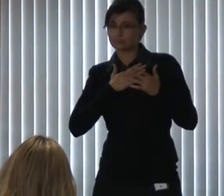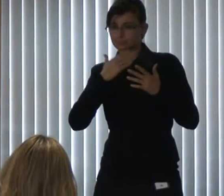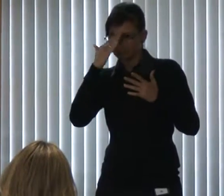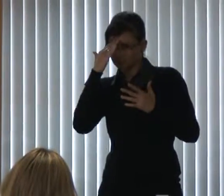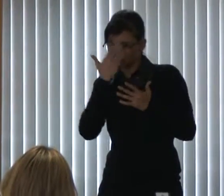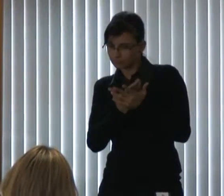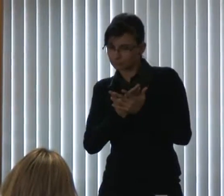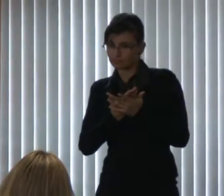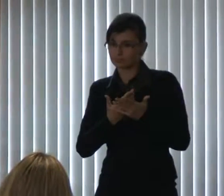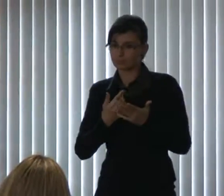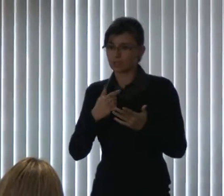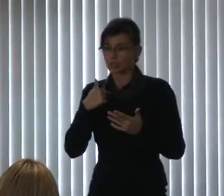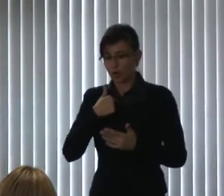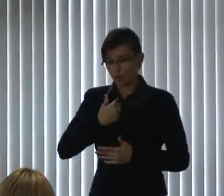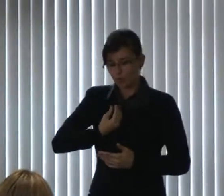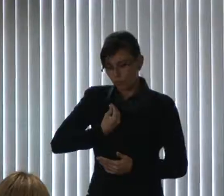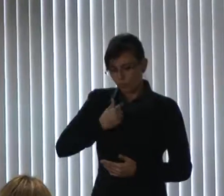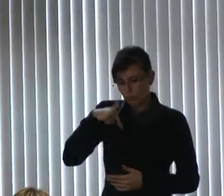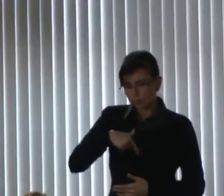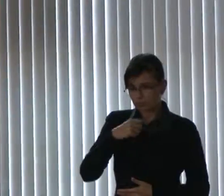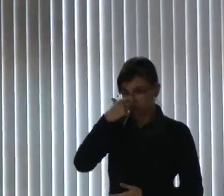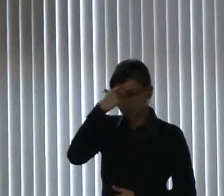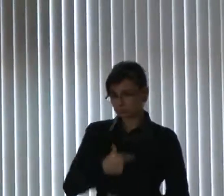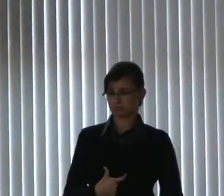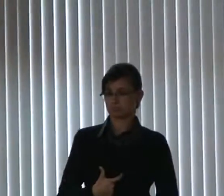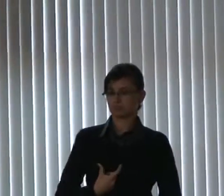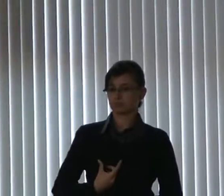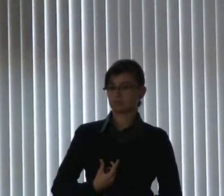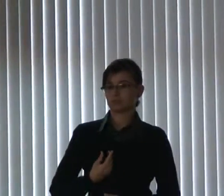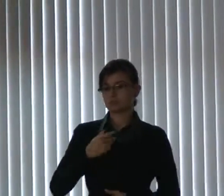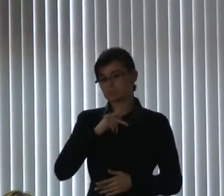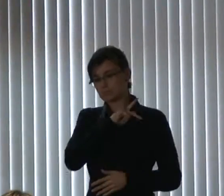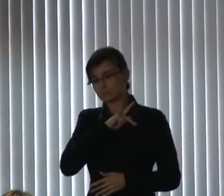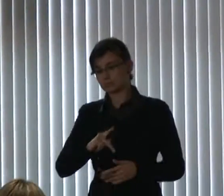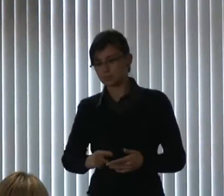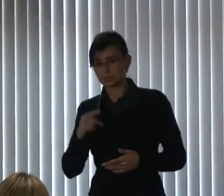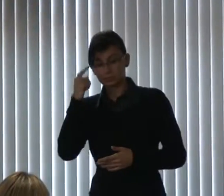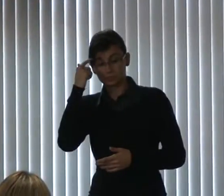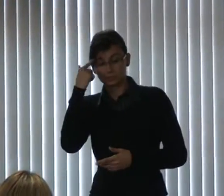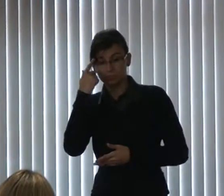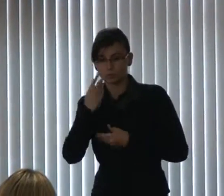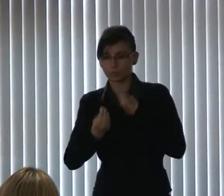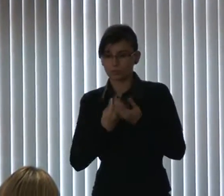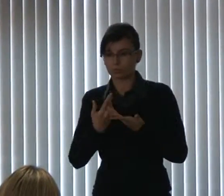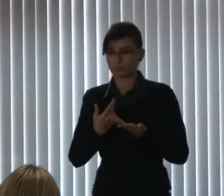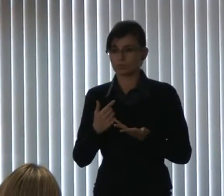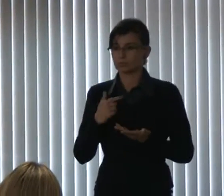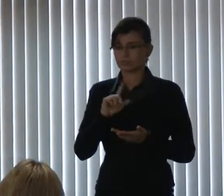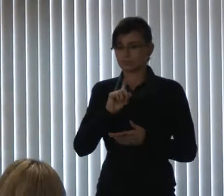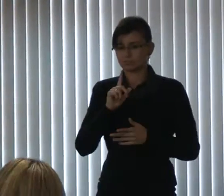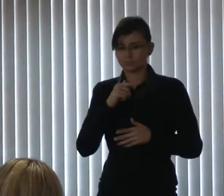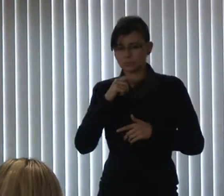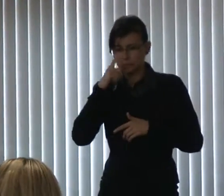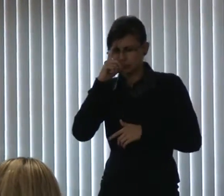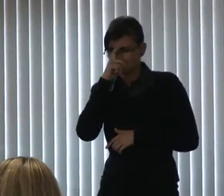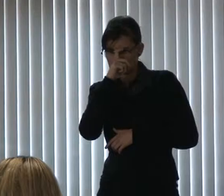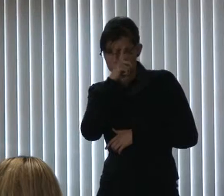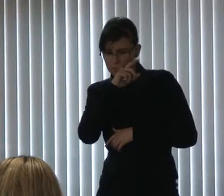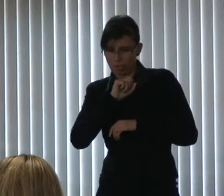que eu pudesse estar presidindo esse trabalho que não vejo nada como árduo, sim como prazeroso. Porque a partir do